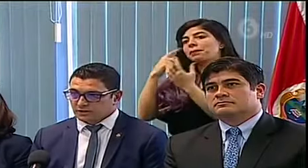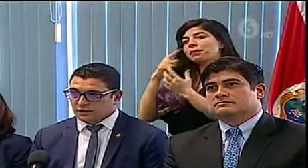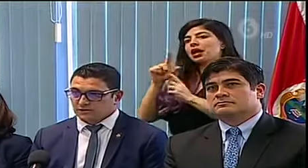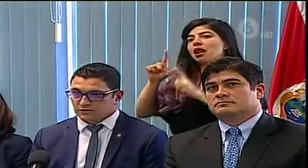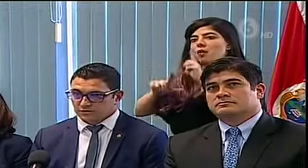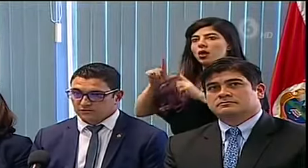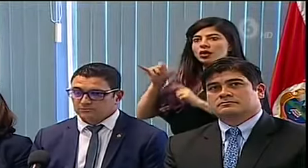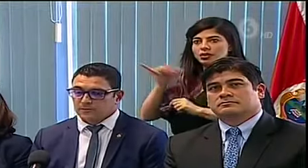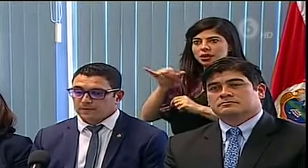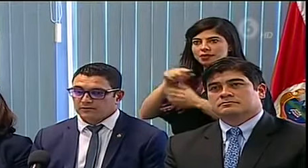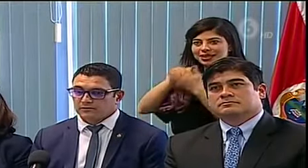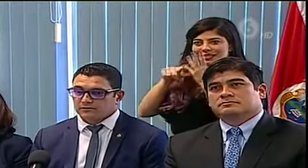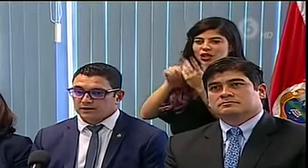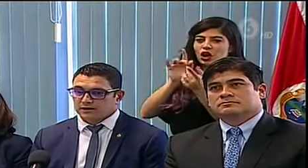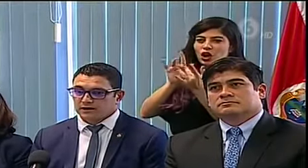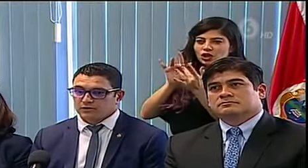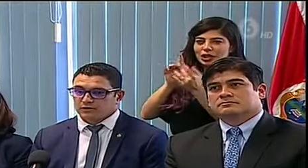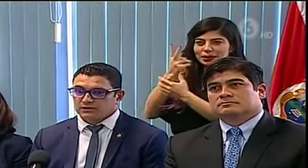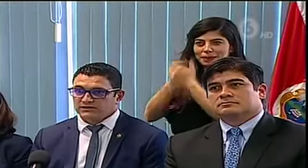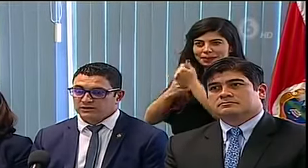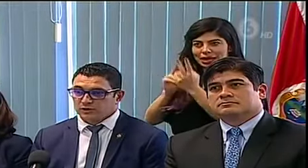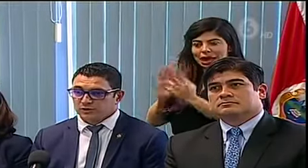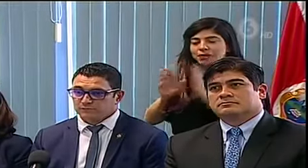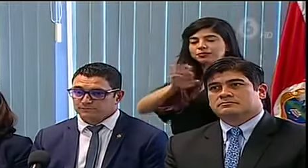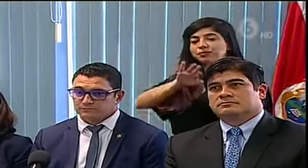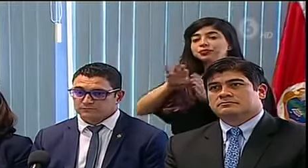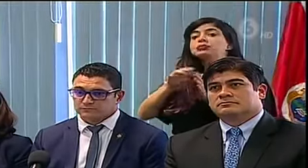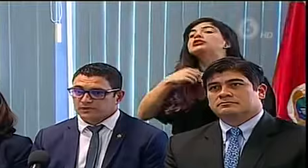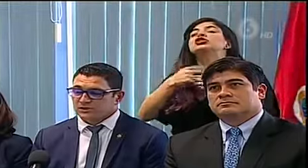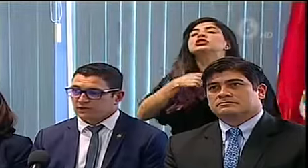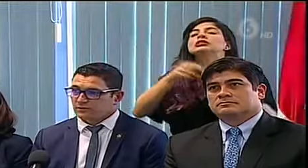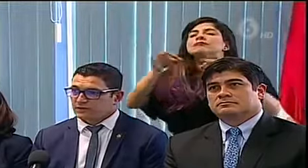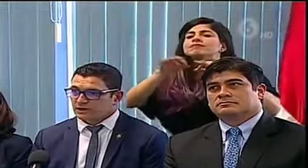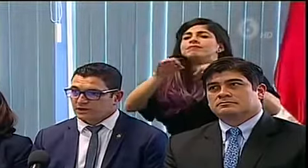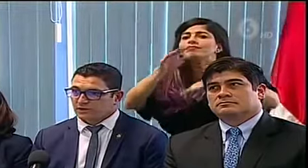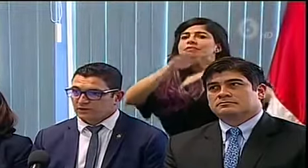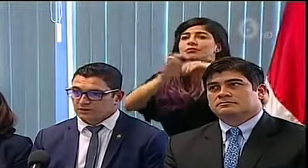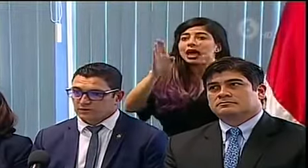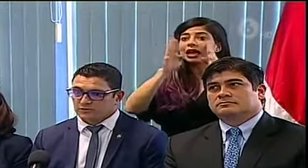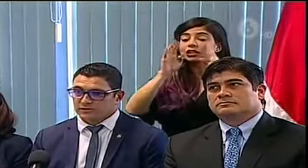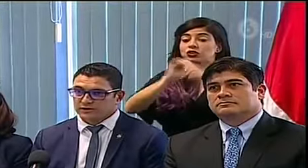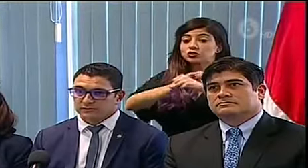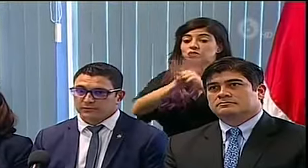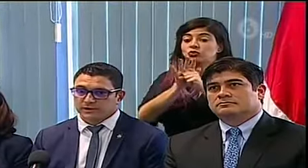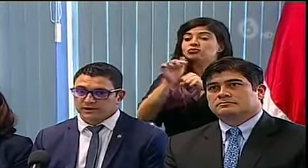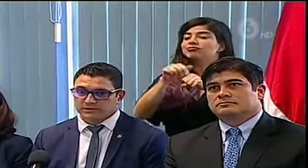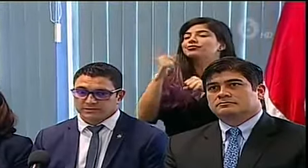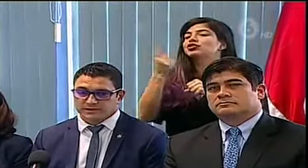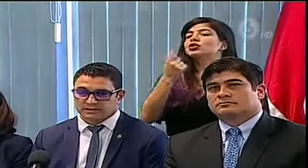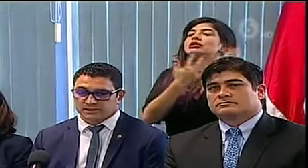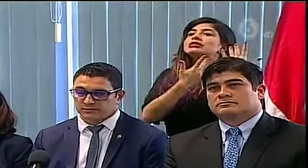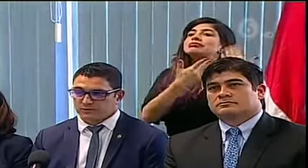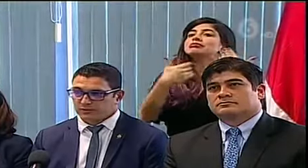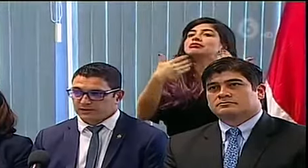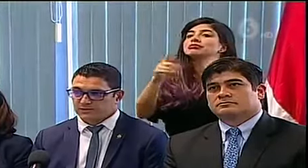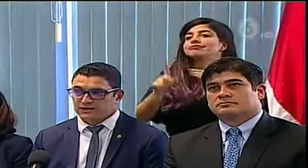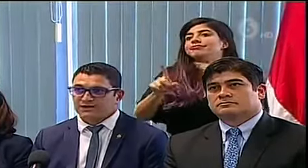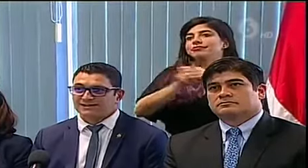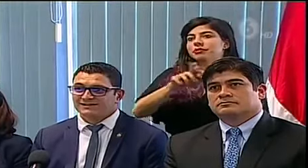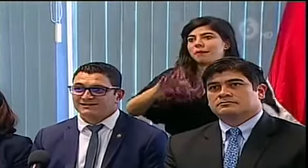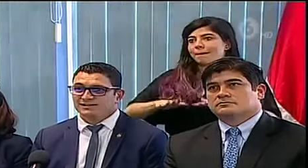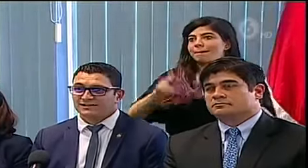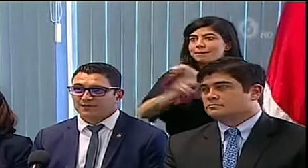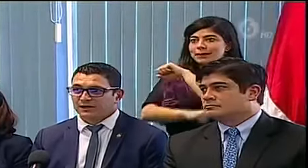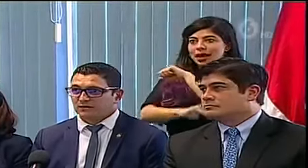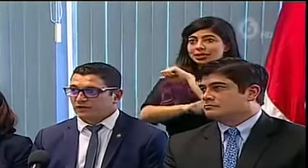Llamamos la atención de que el COVID-19, ya lo hemos indicado, era cuestión de tiempo para que se presentara en nuestro país.